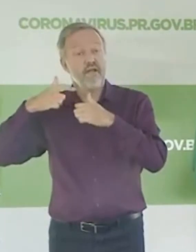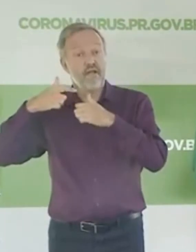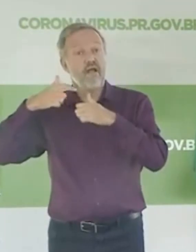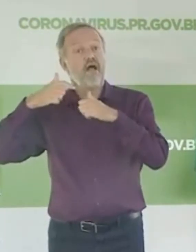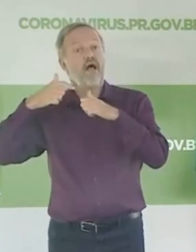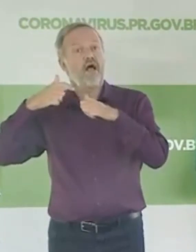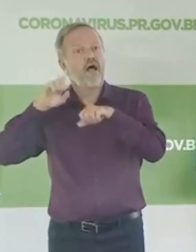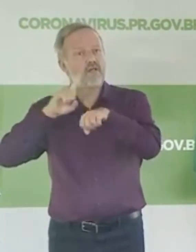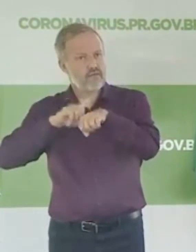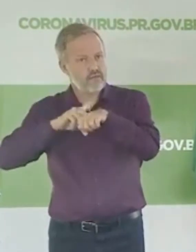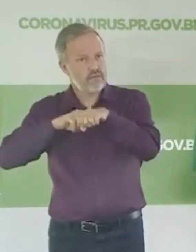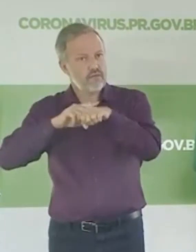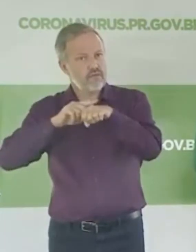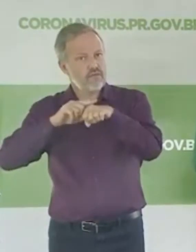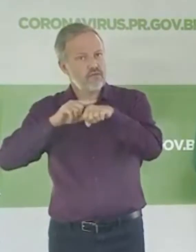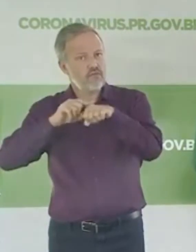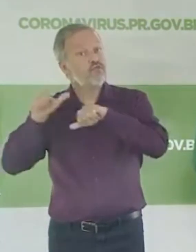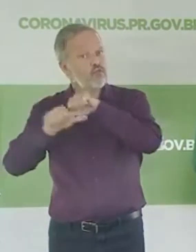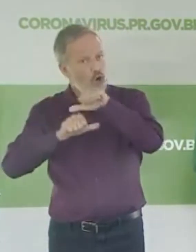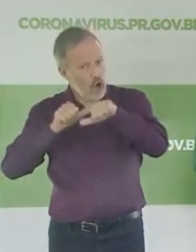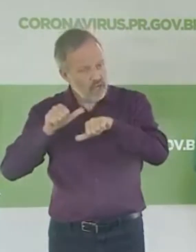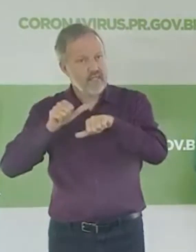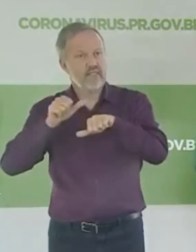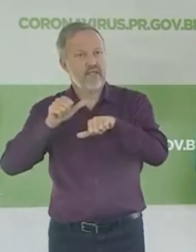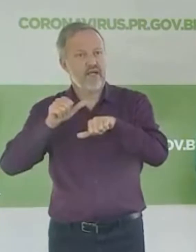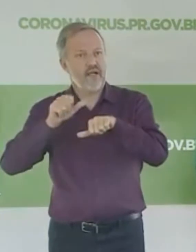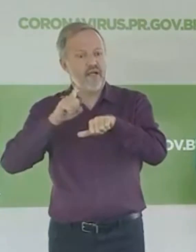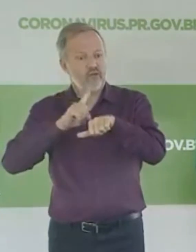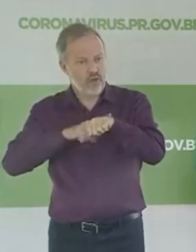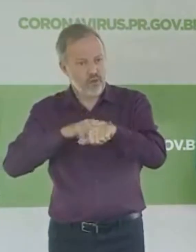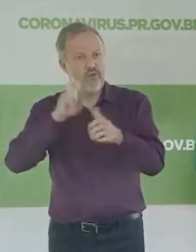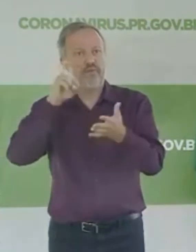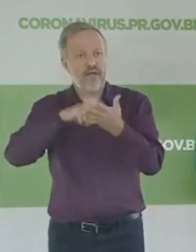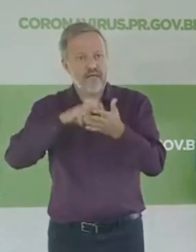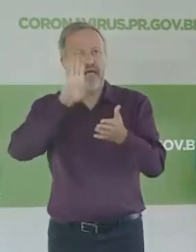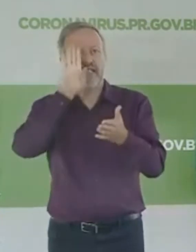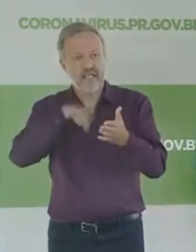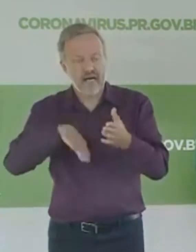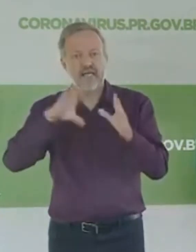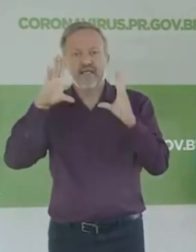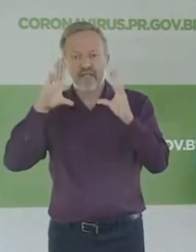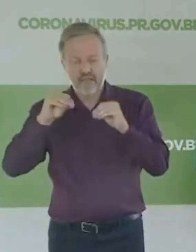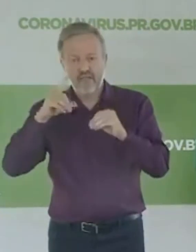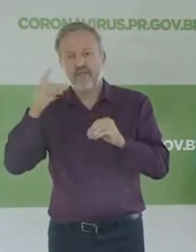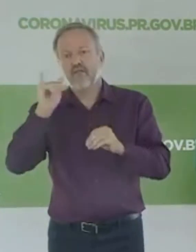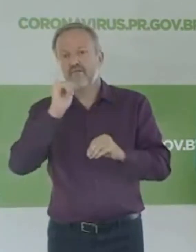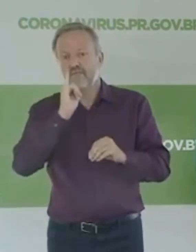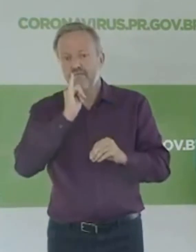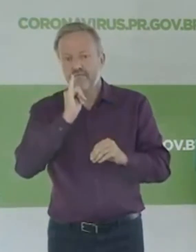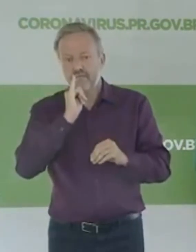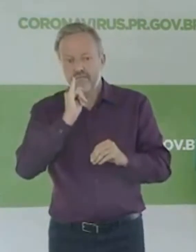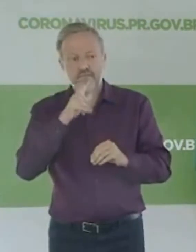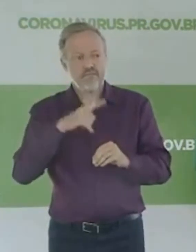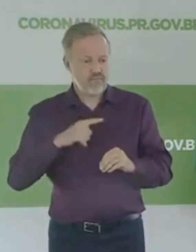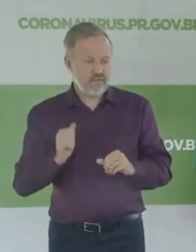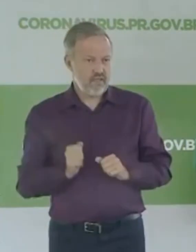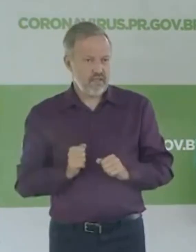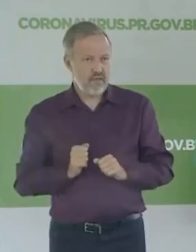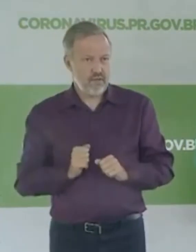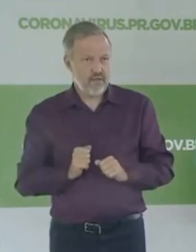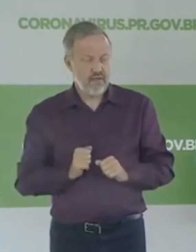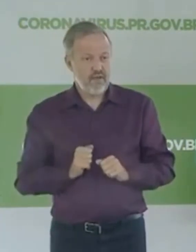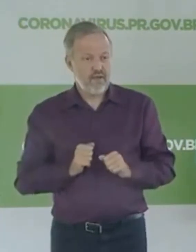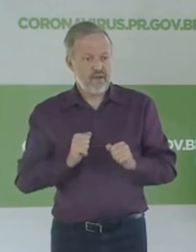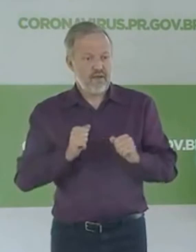é importante não deixar muitas pessoas aglomeradas numa mesma empresa, né? Por exemplo, uma empresa de call center, que tem bastante